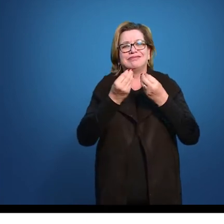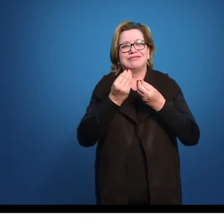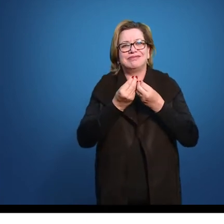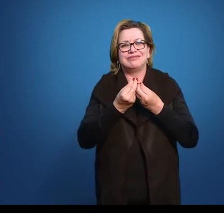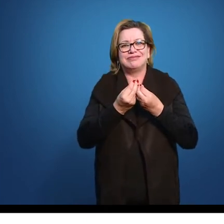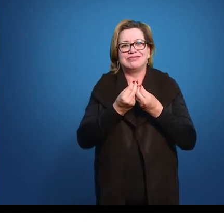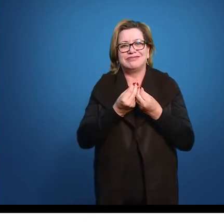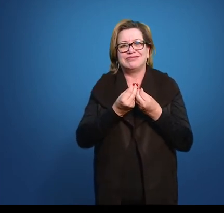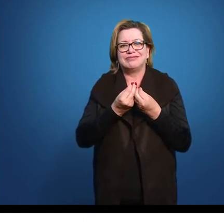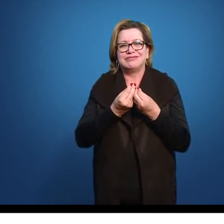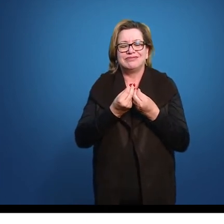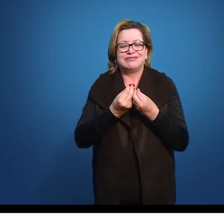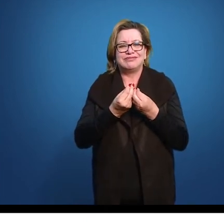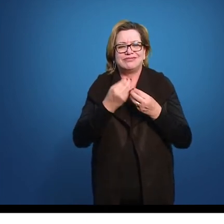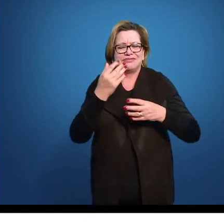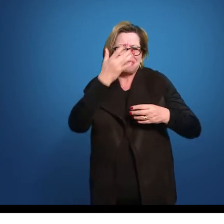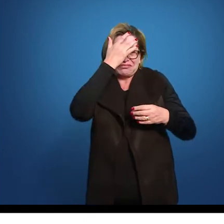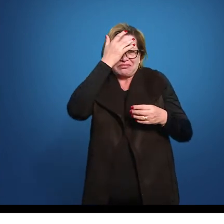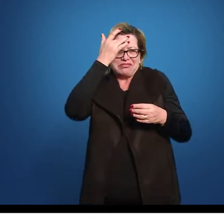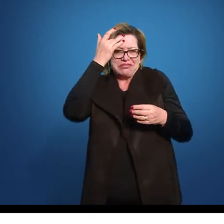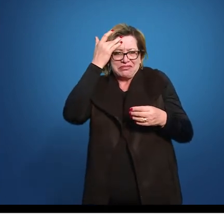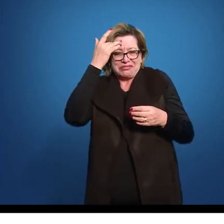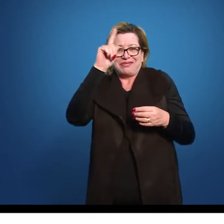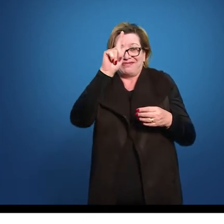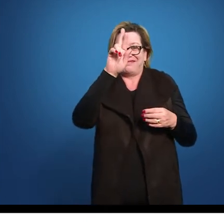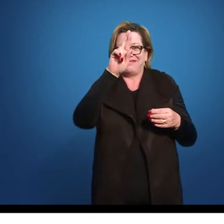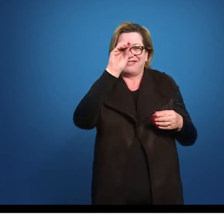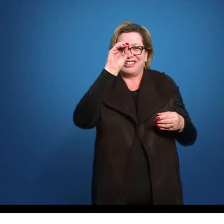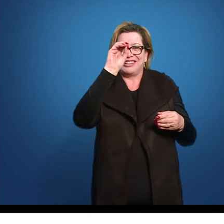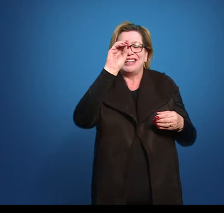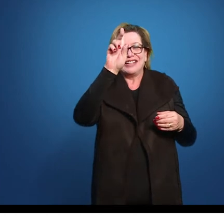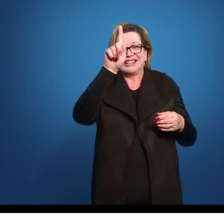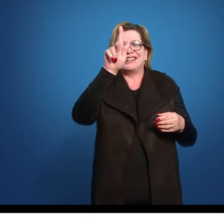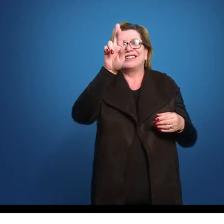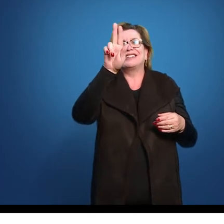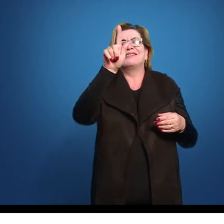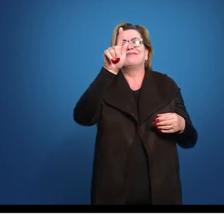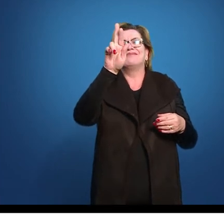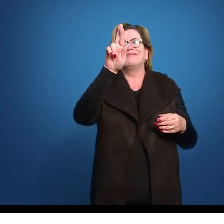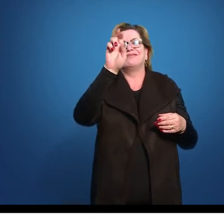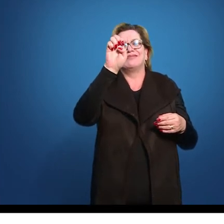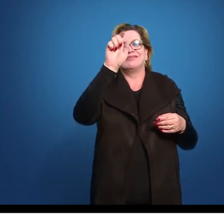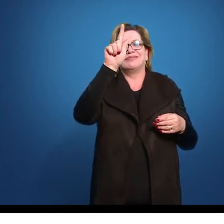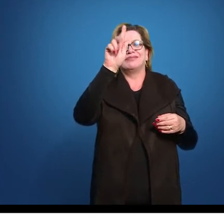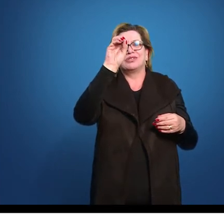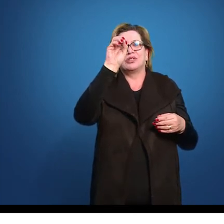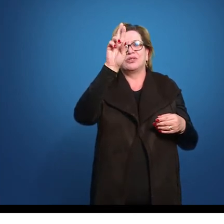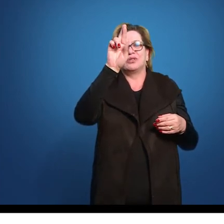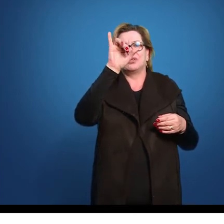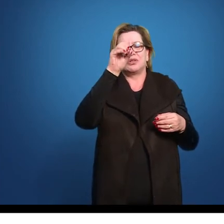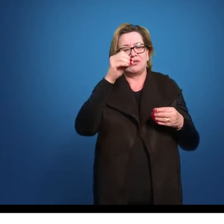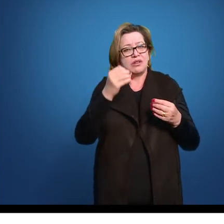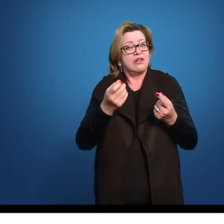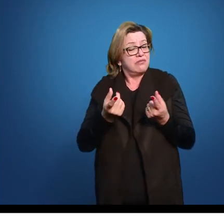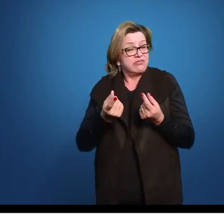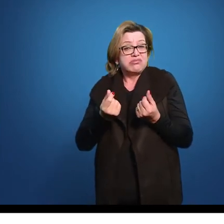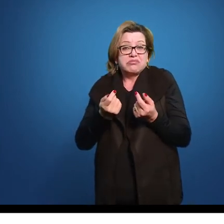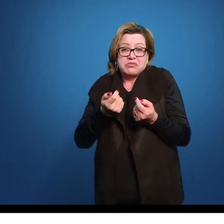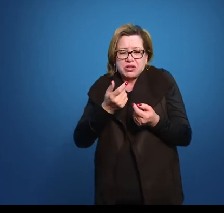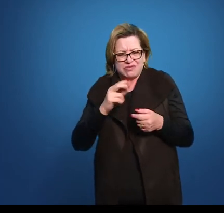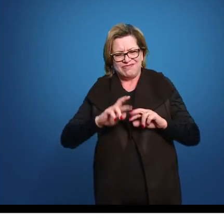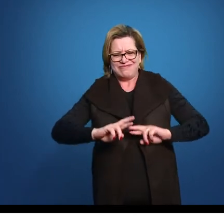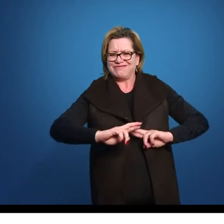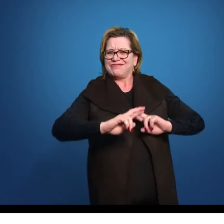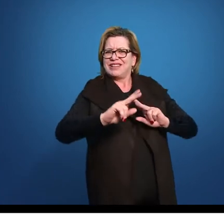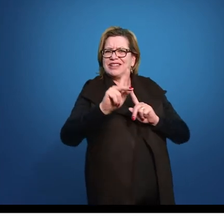Enquanto um cara Digamos assim Que tem um pouco mais De condições financeiras Do que todo o resto do povo